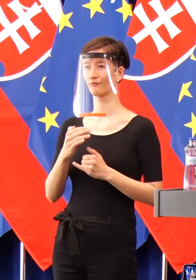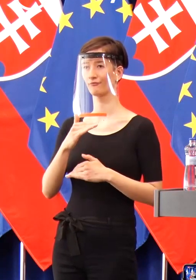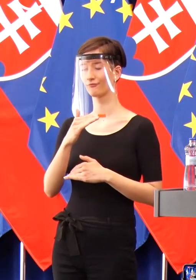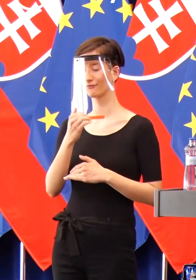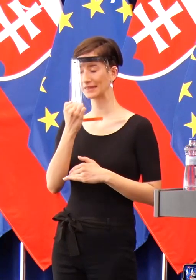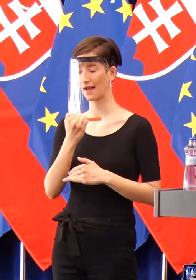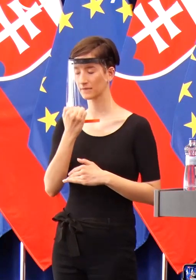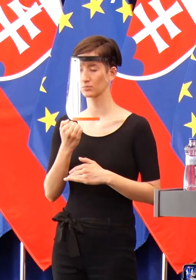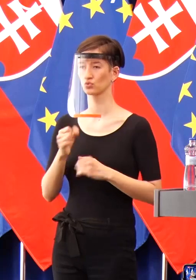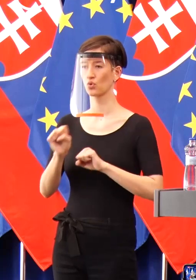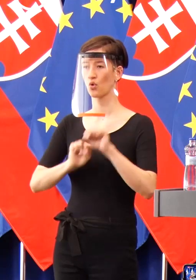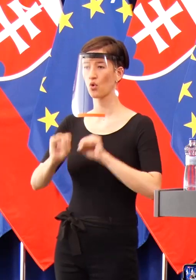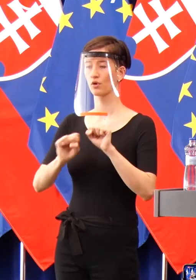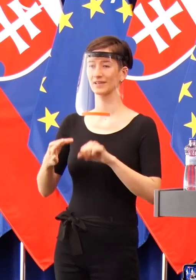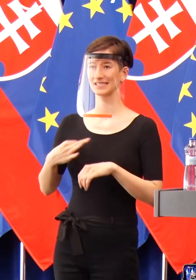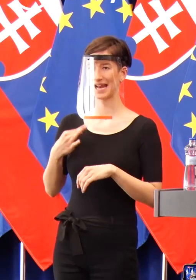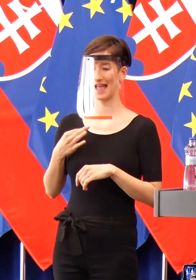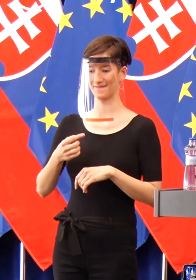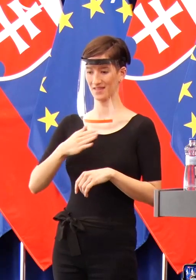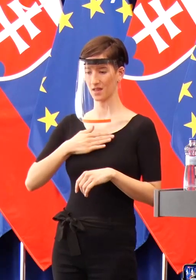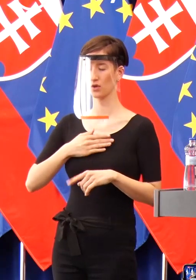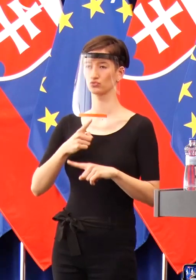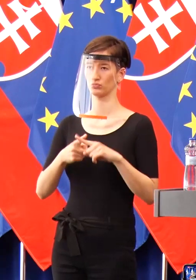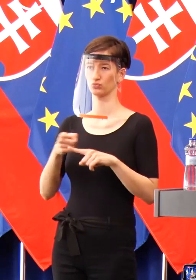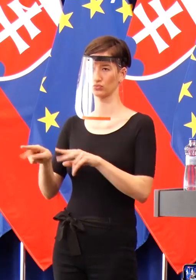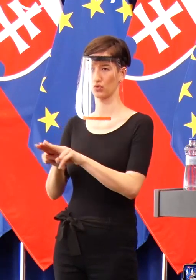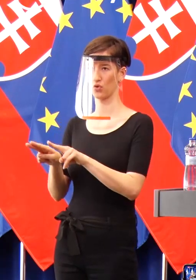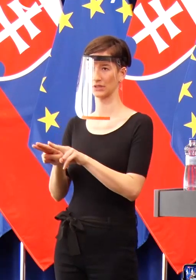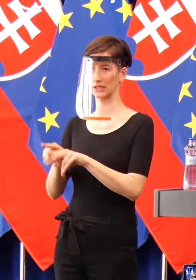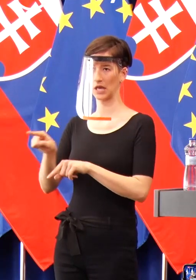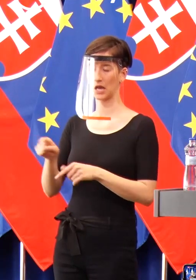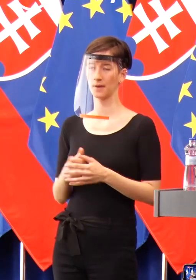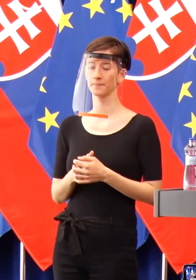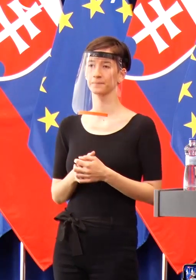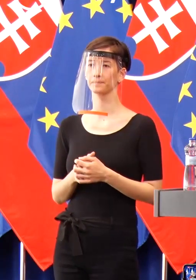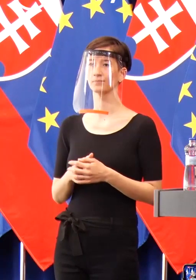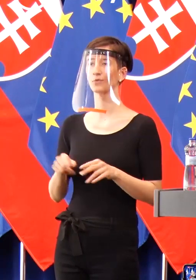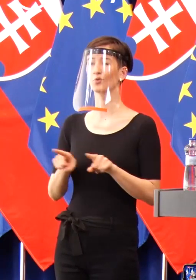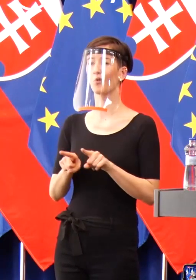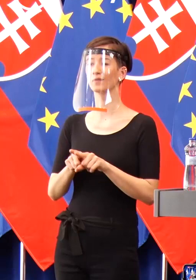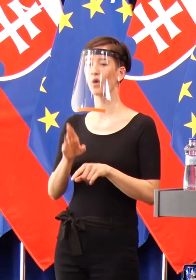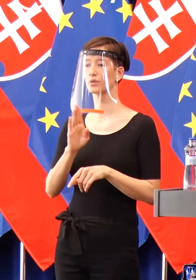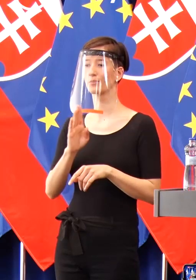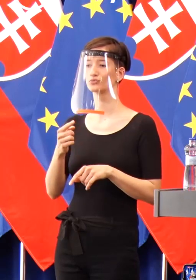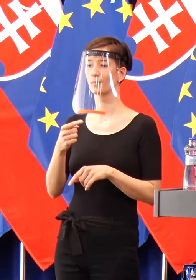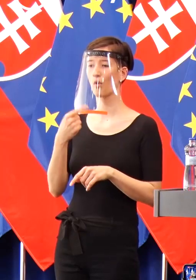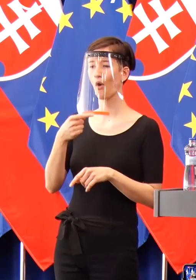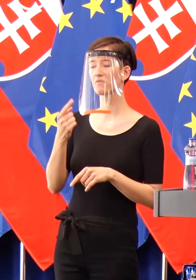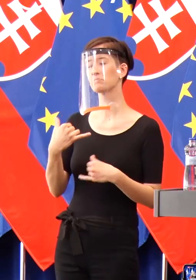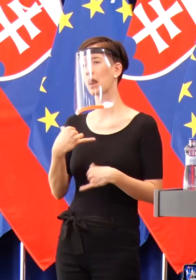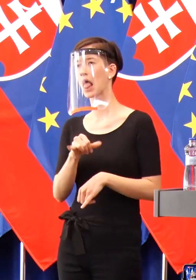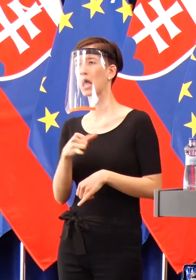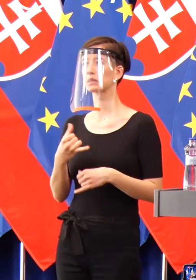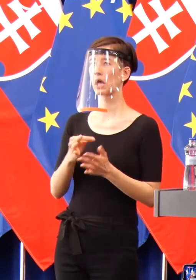chránili zdravie, aby sme chránili zdravie svojich najbližších. Nie je čas na to, aby sme zľahčovali situáciu. To je teda doradou